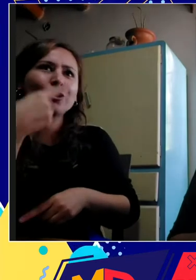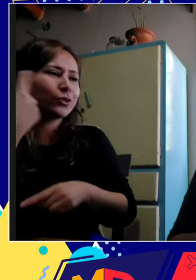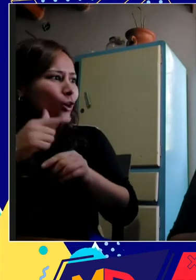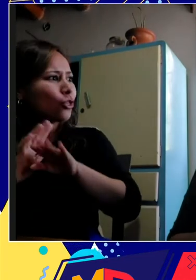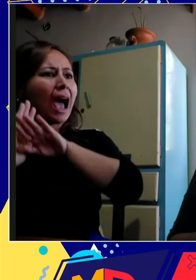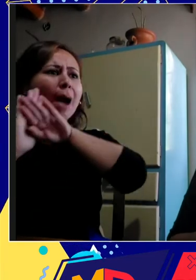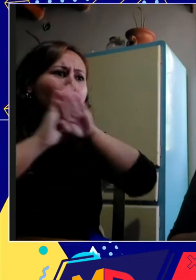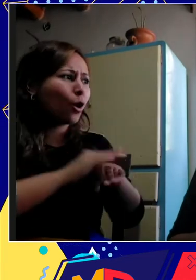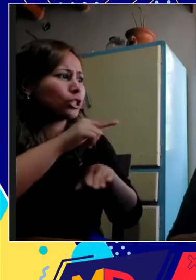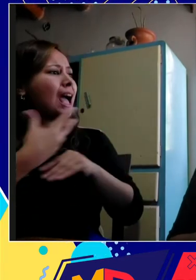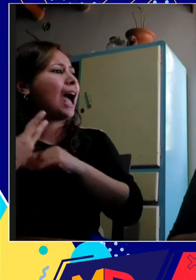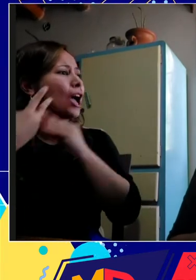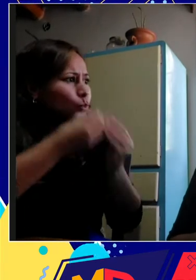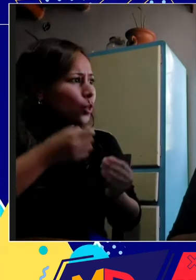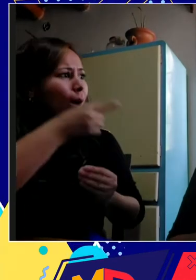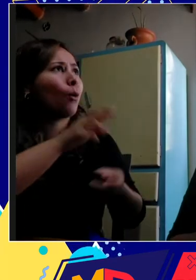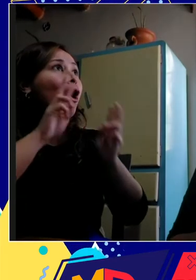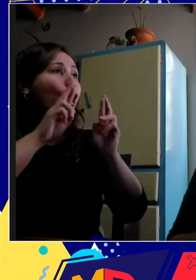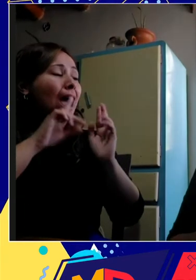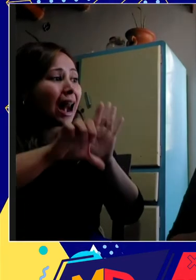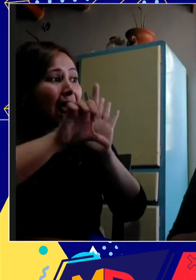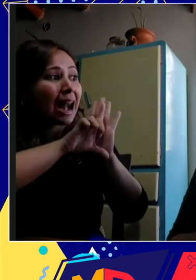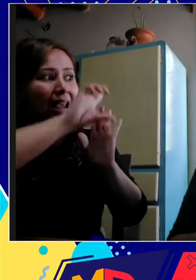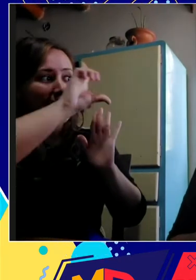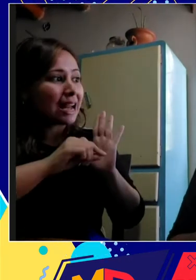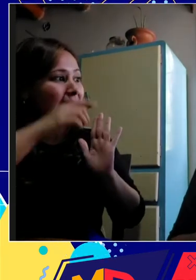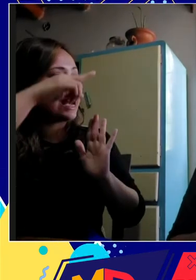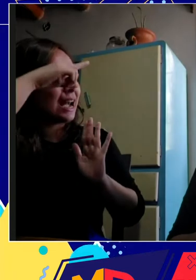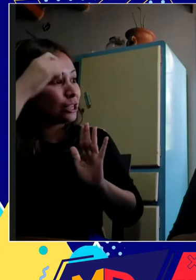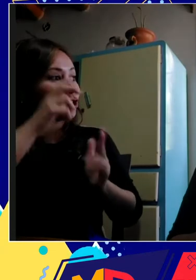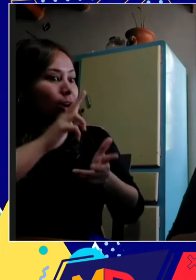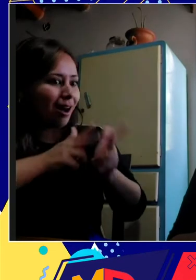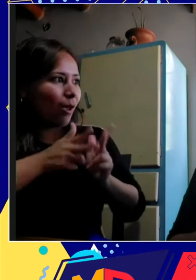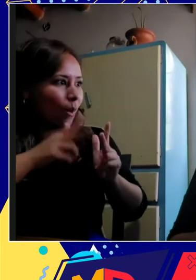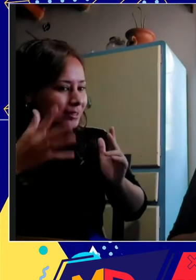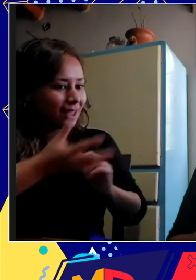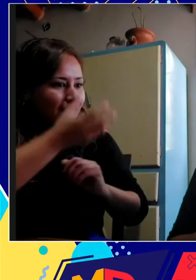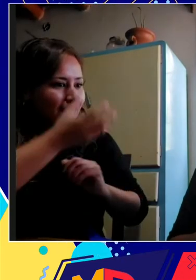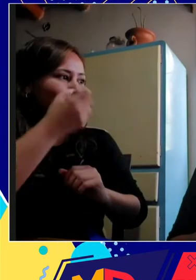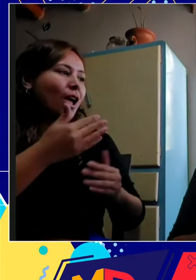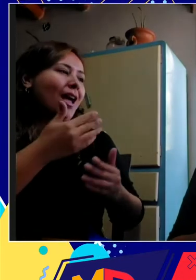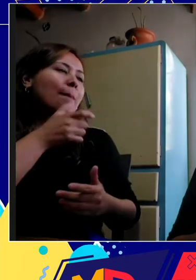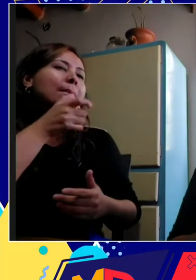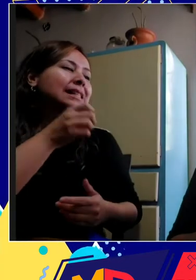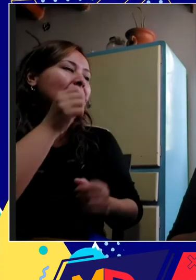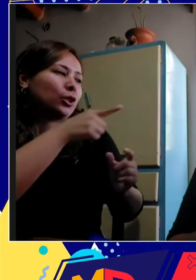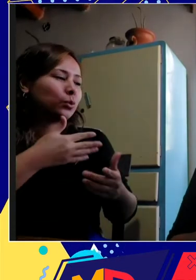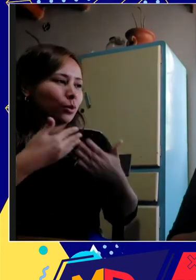llegue a nivel nacional. Y bueno, contás con nosotros para lo que sea. Y muchas gracias por el mensaje que estás dando y por la inclusión y por